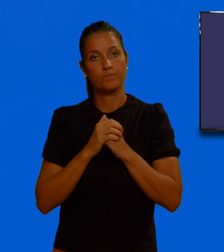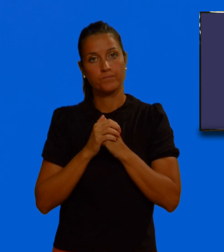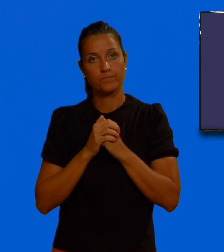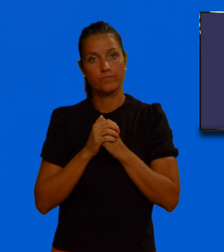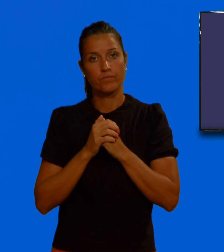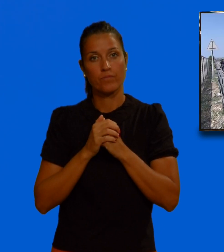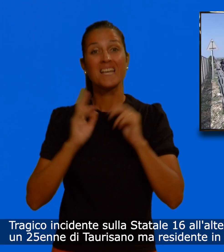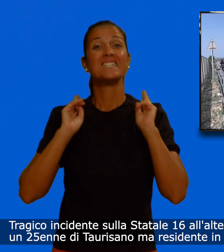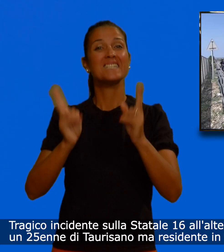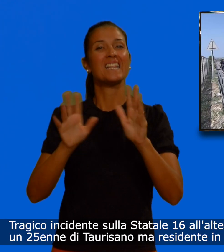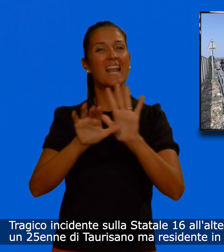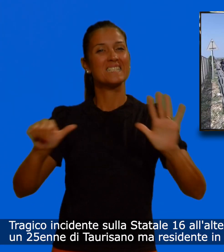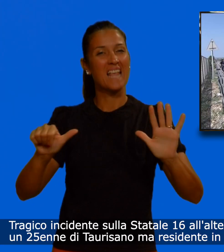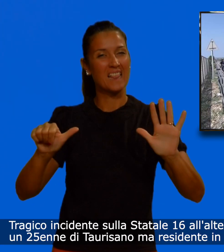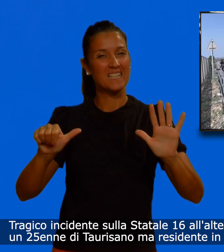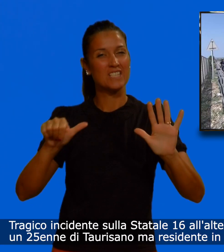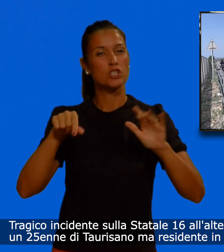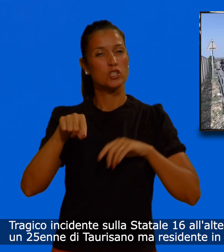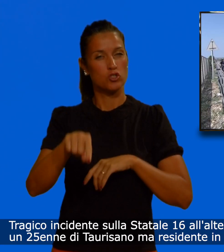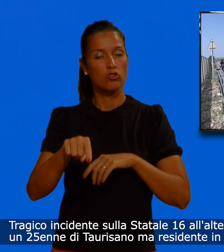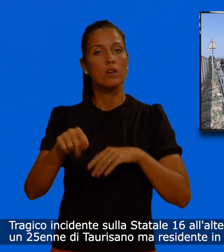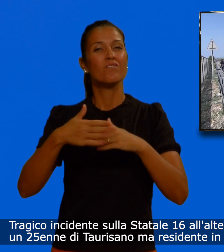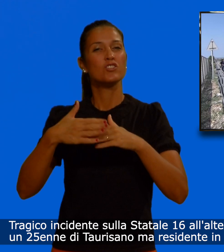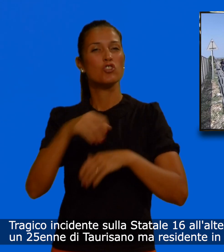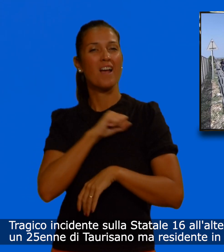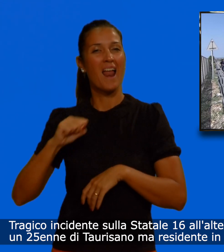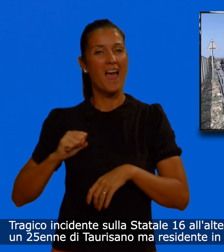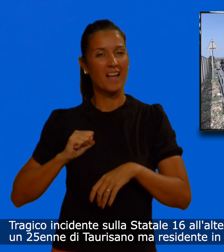Tragico incidente sulla Statale 16 all'altezza di Galatone.